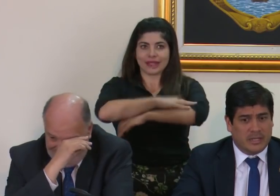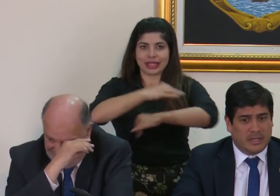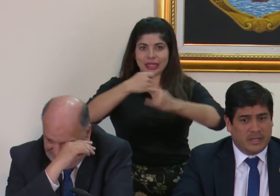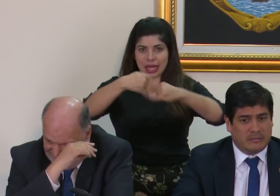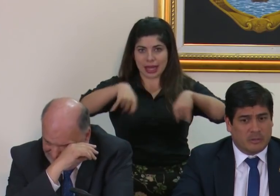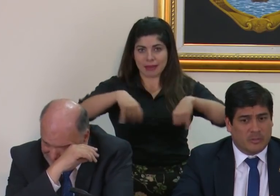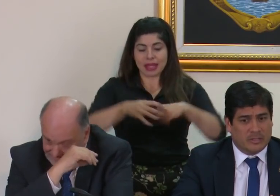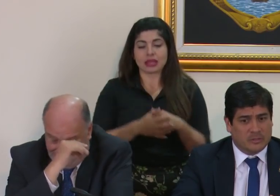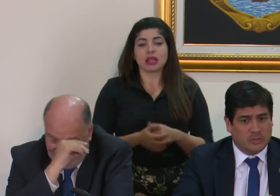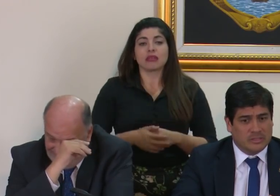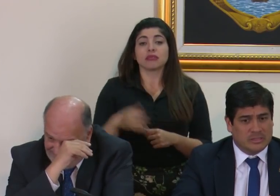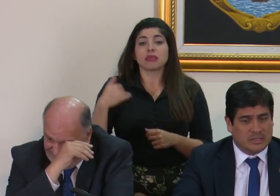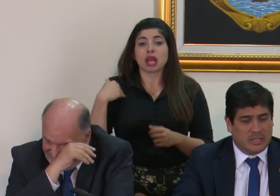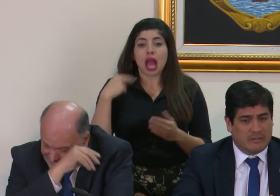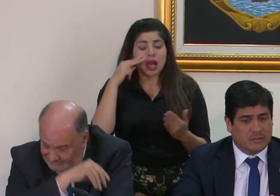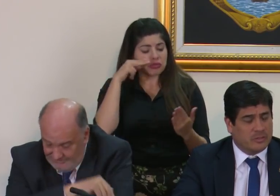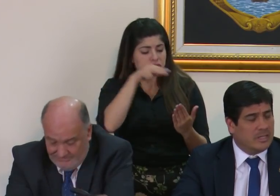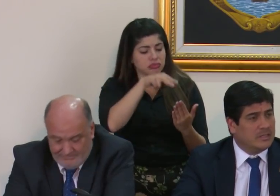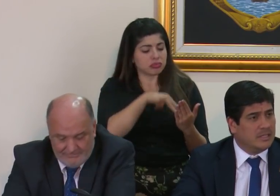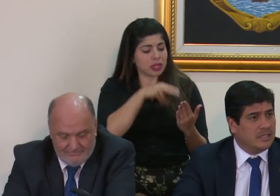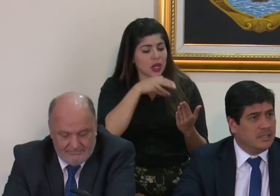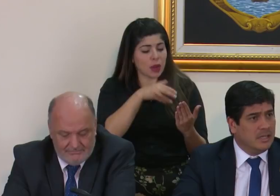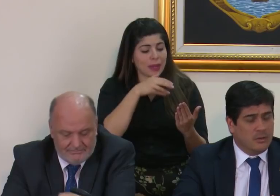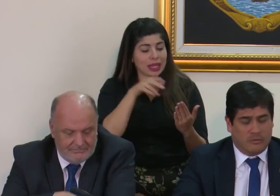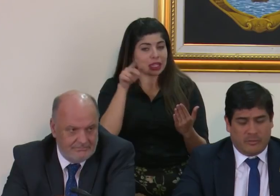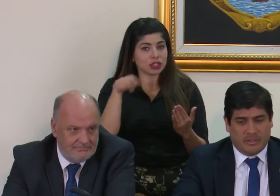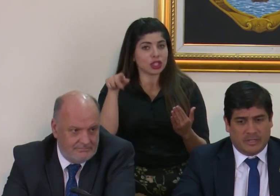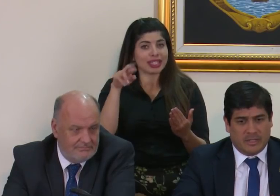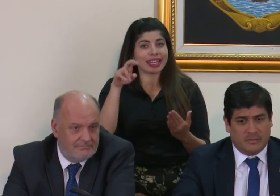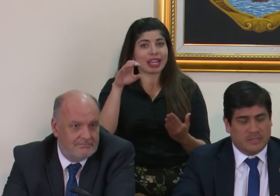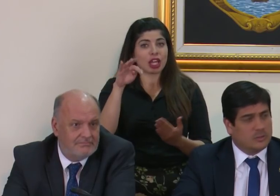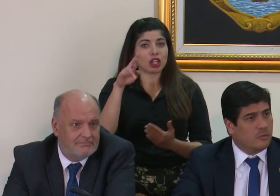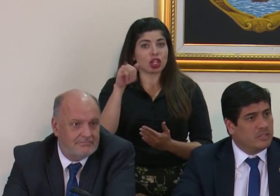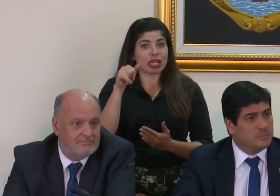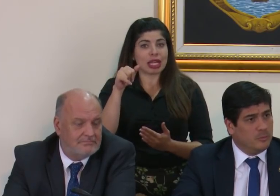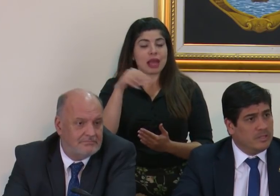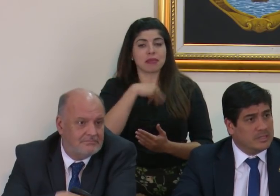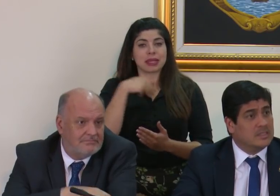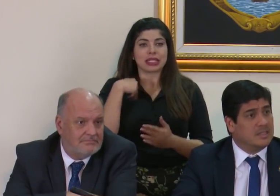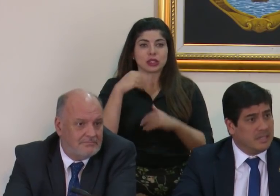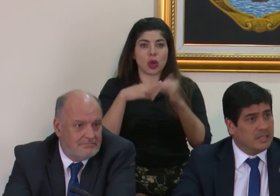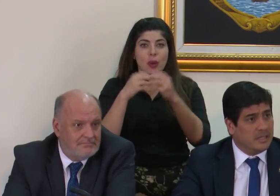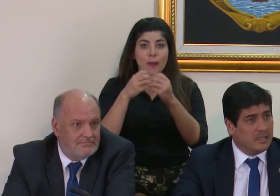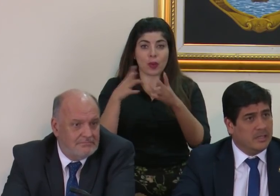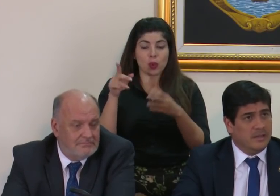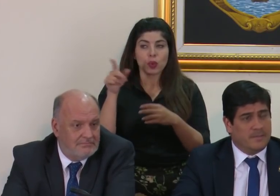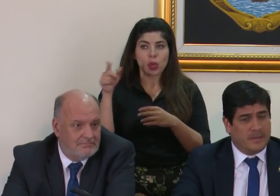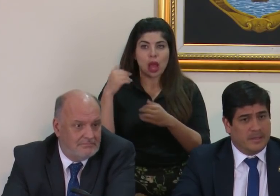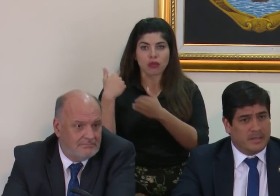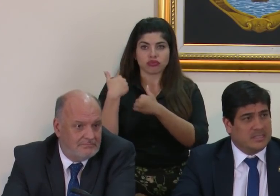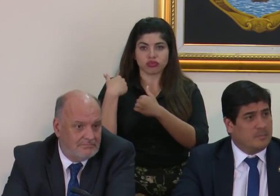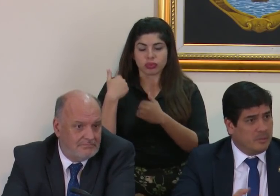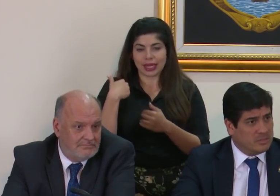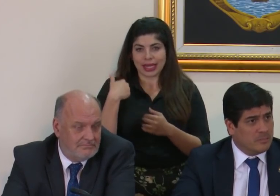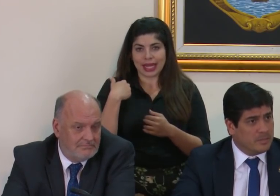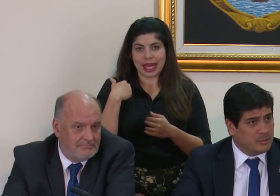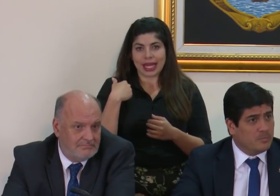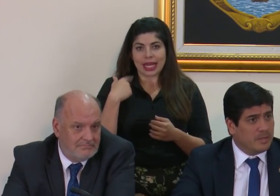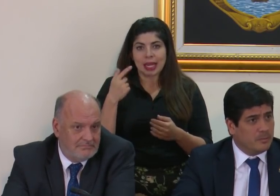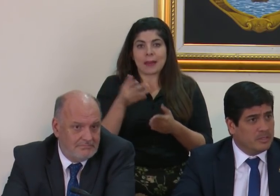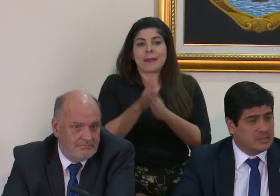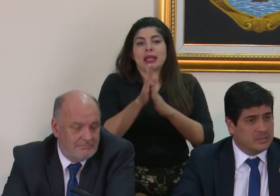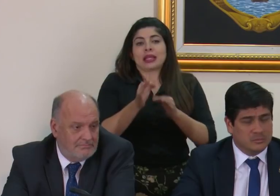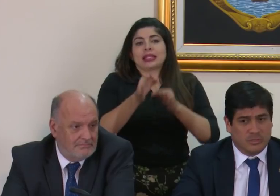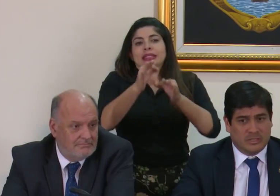hay en las recomendaciones, la rectoría la tiene, obviamente hay el ministro de Obras Públicas que tiene que, que se ha pedido esa